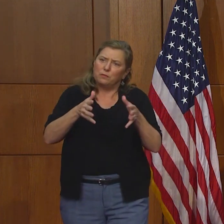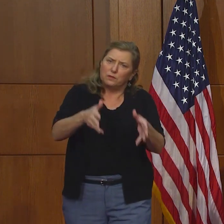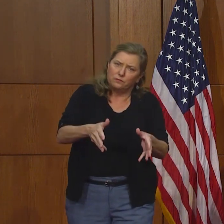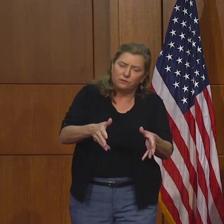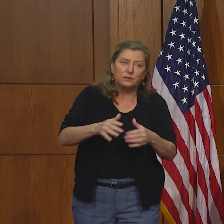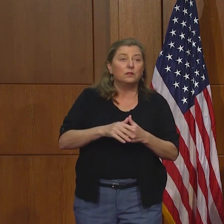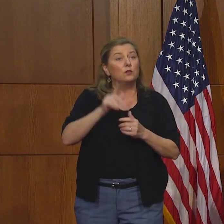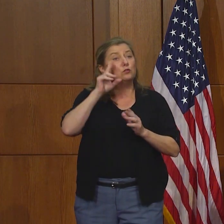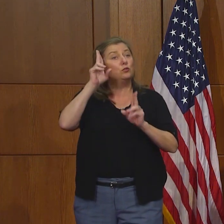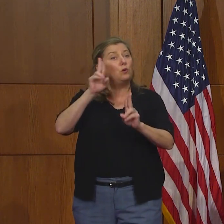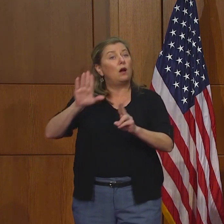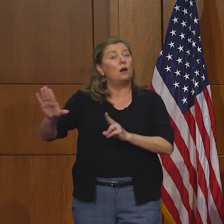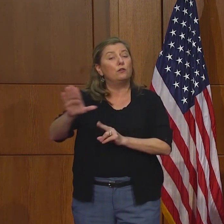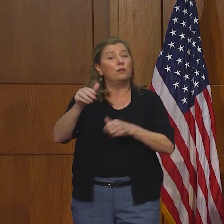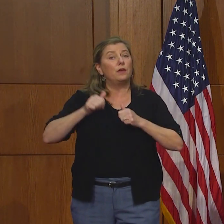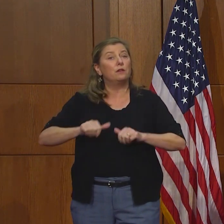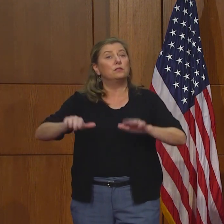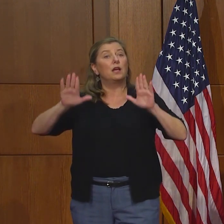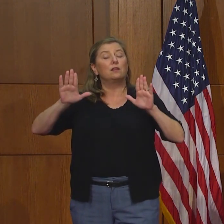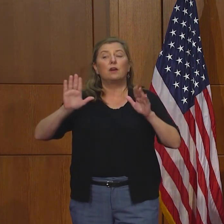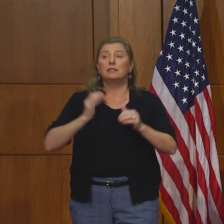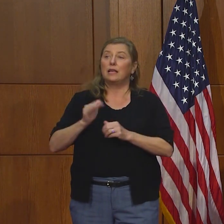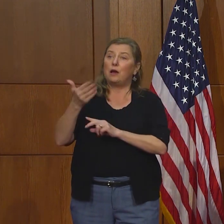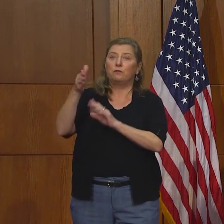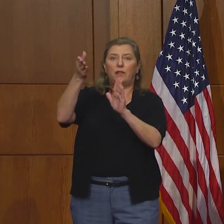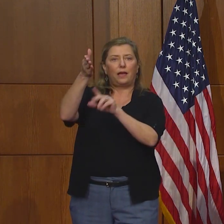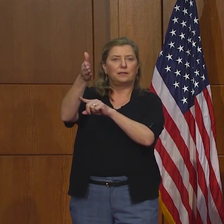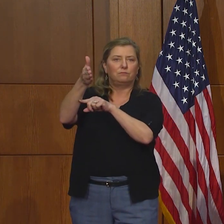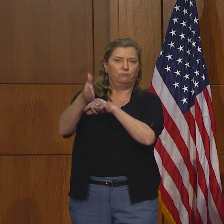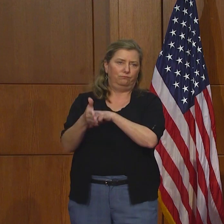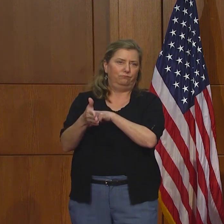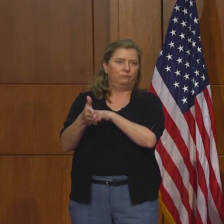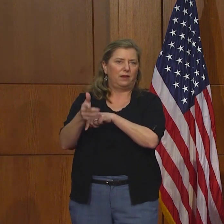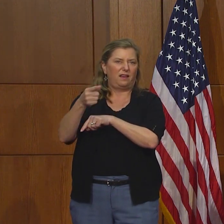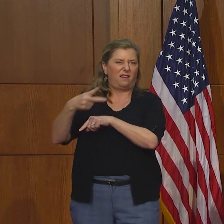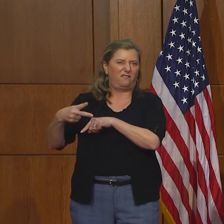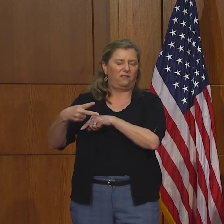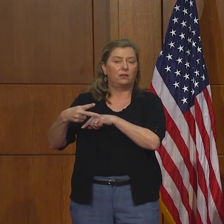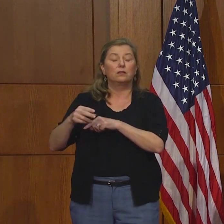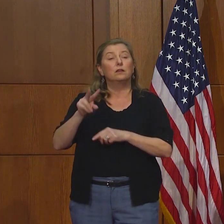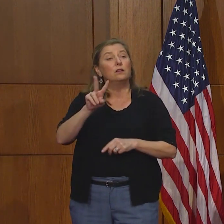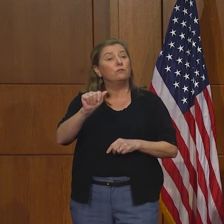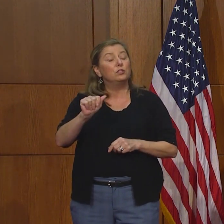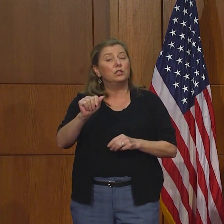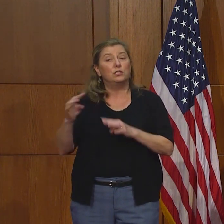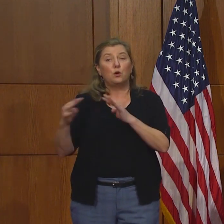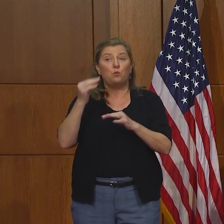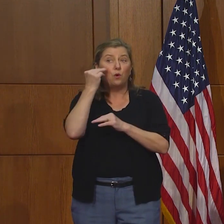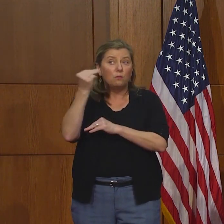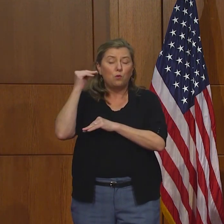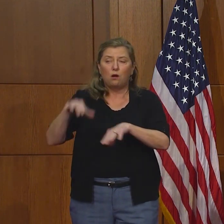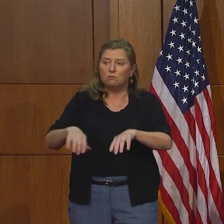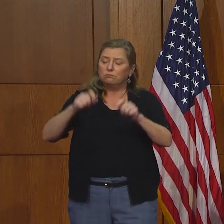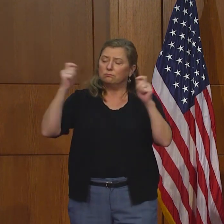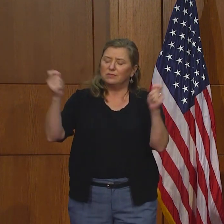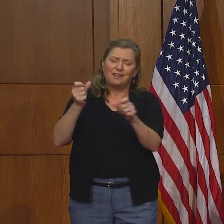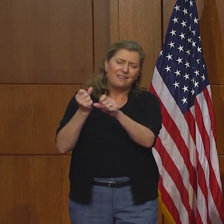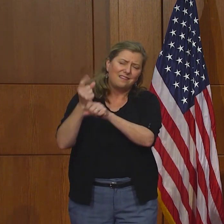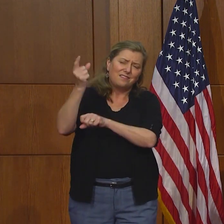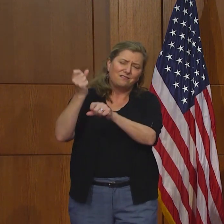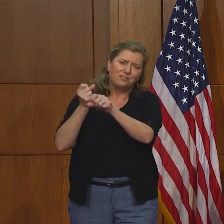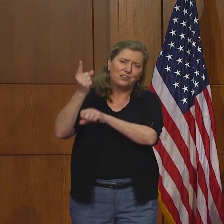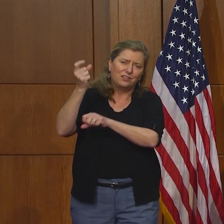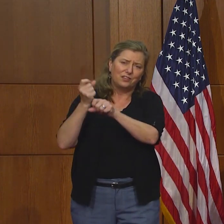vamos a tener la bandera honrando estos sacrificios. El memorial de Virginia